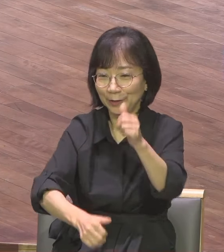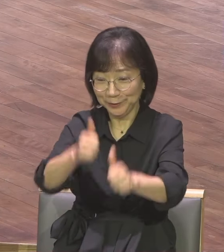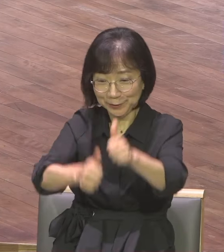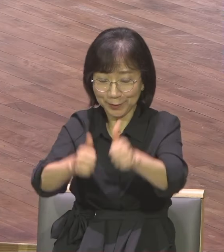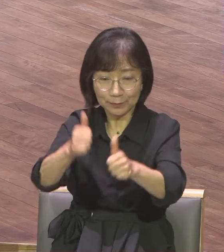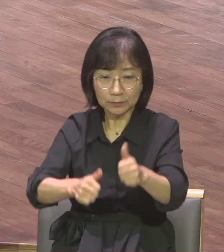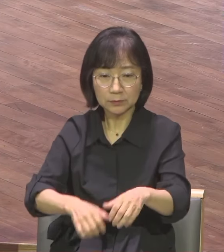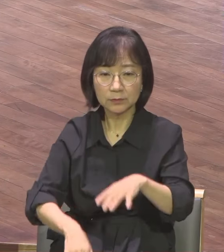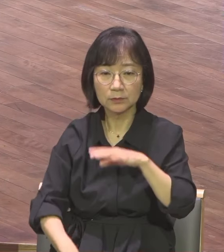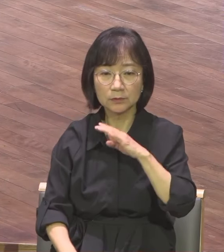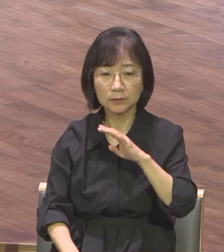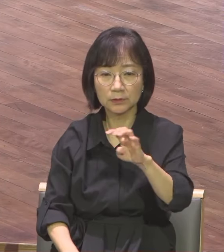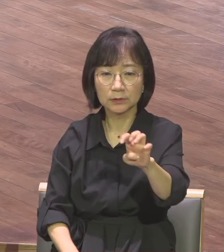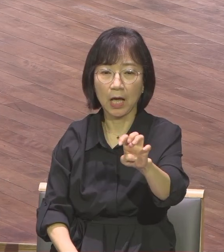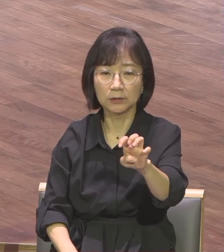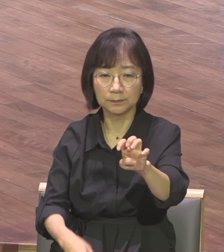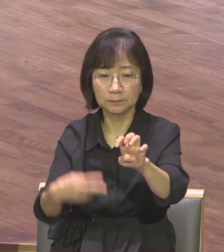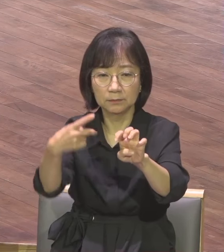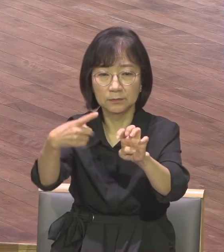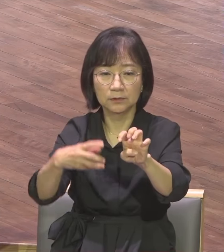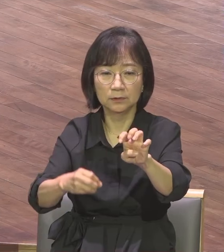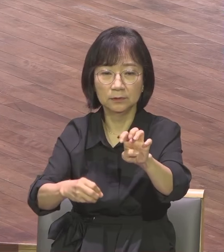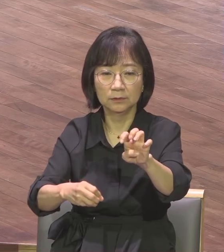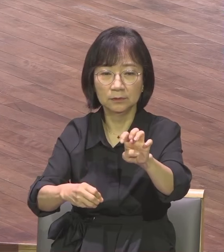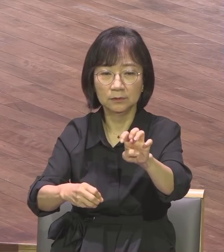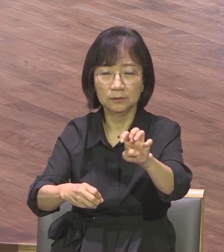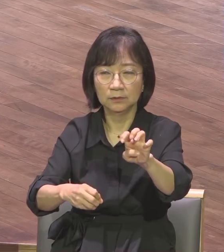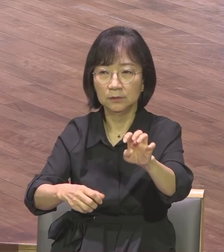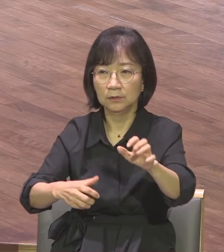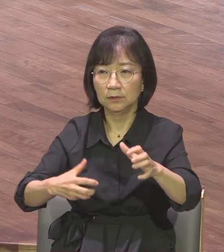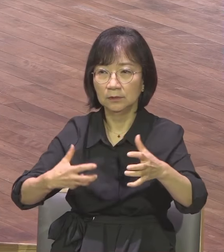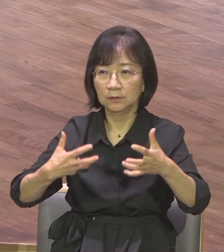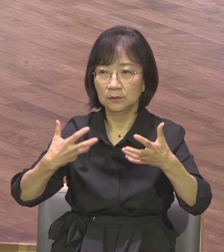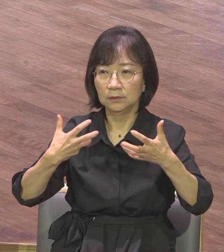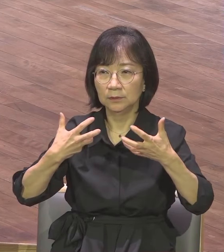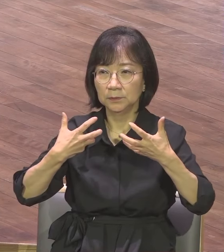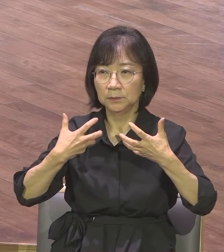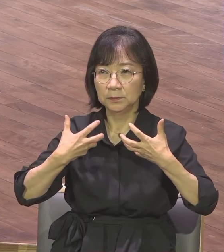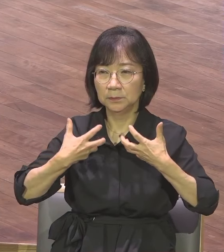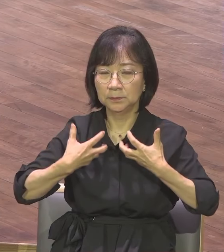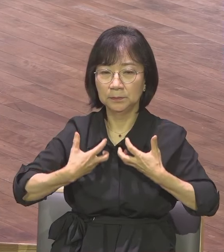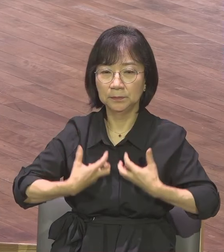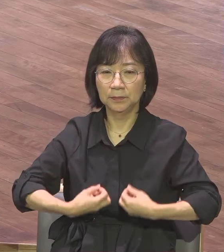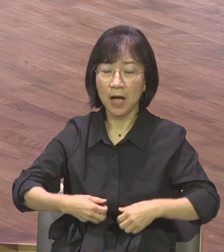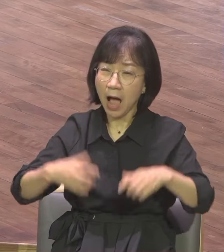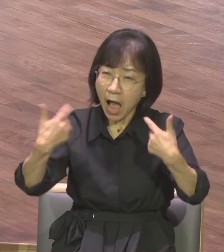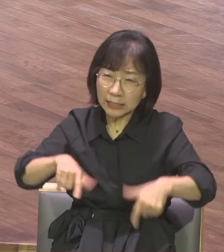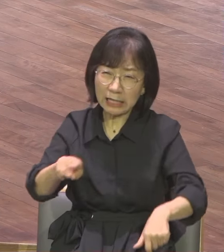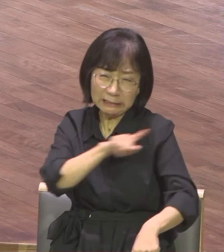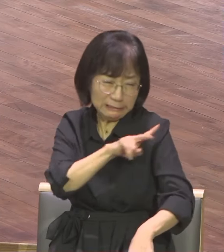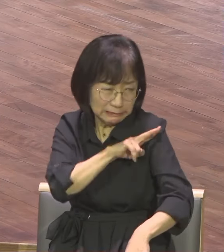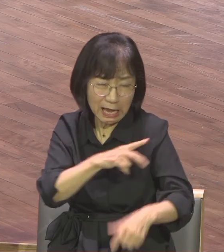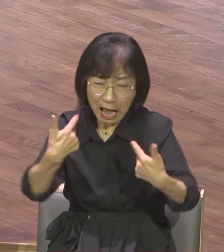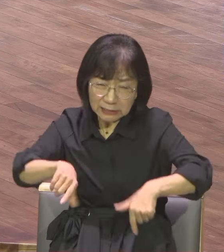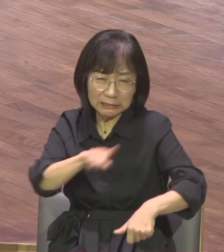모였다고 그때도 실망합니다 또 자전합니다 이것은 복이 아닙니다 일시적인 복이에요